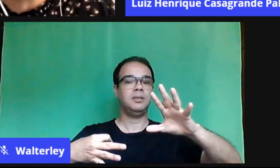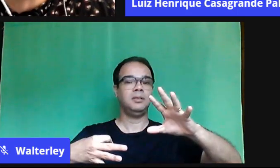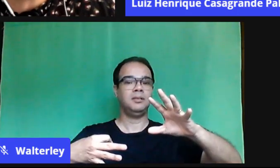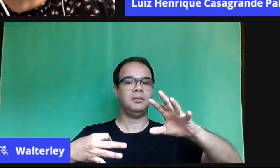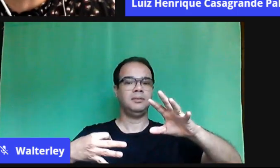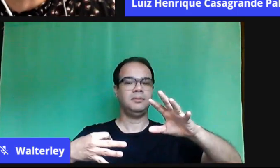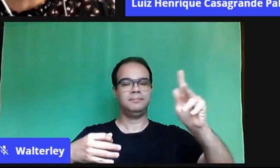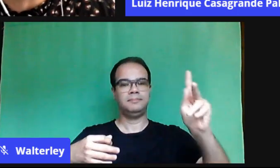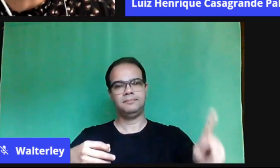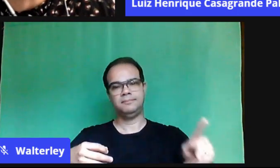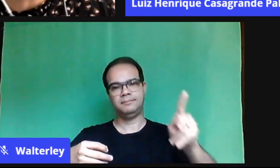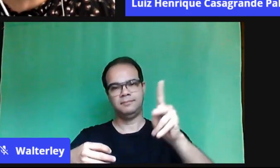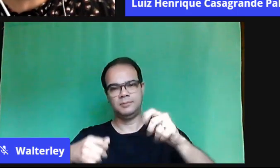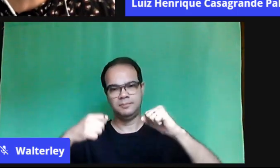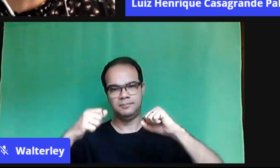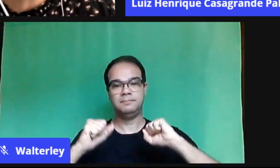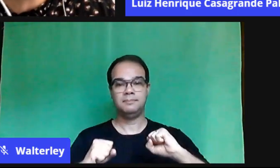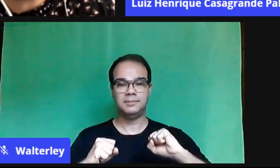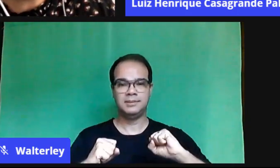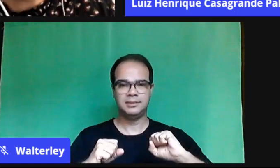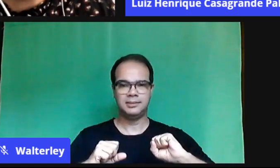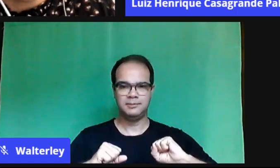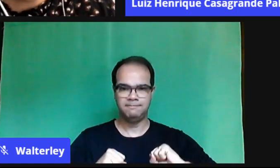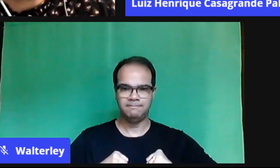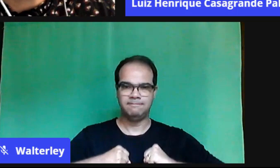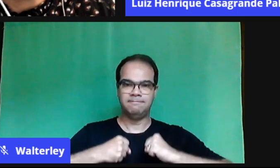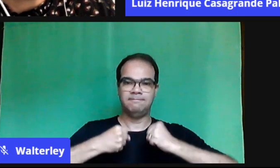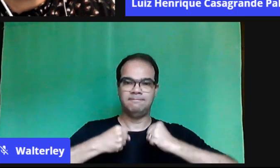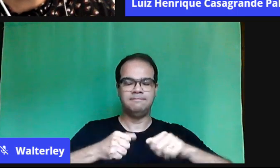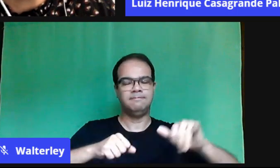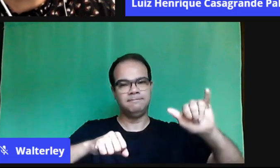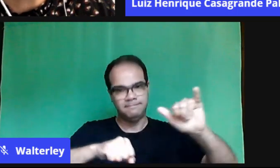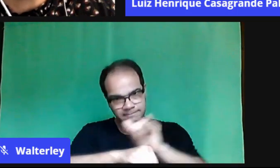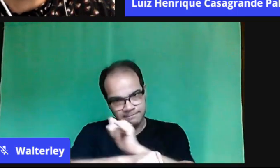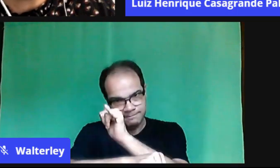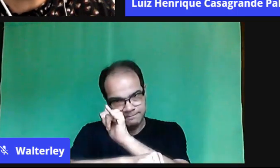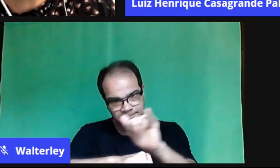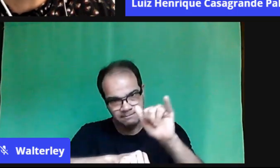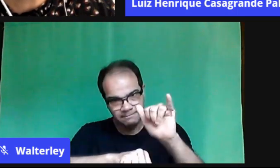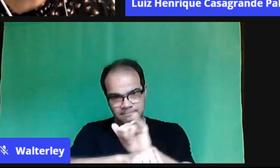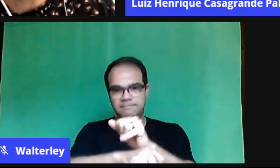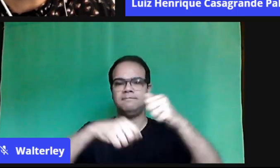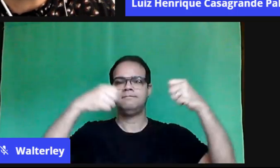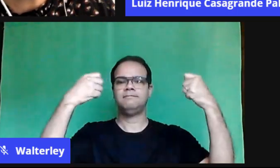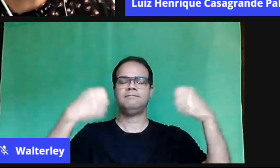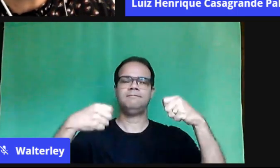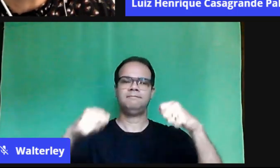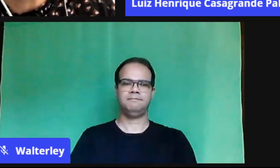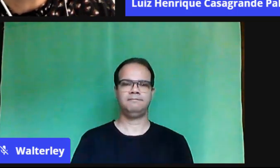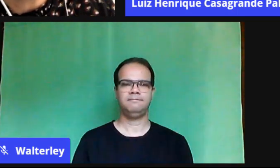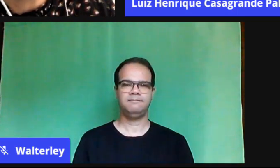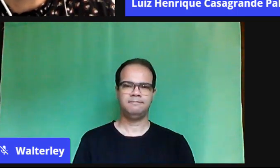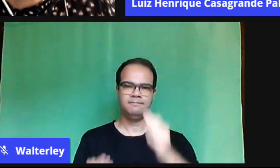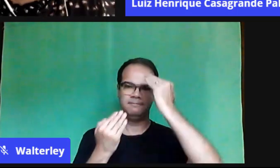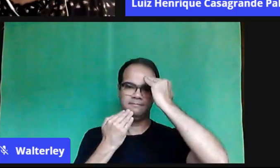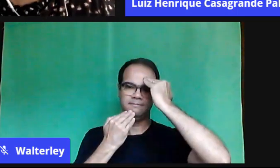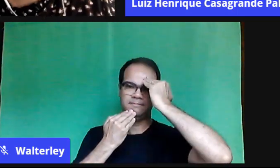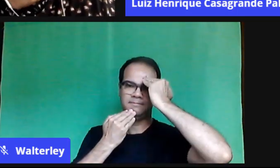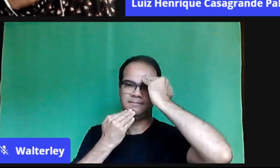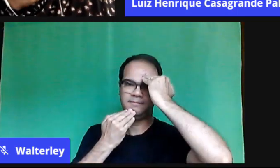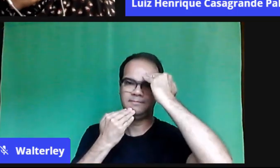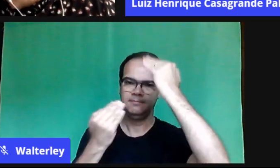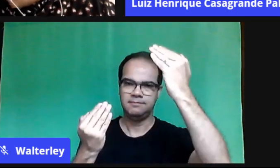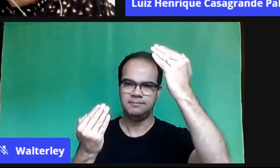fazer algo diferente, de criar estratégias. Bom, obrigada mais uma vez. Até mais, gente. Nós que